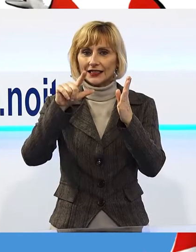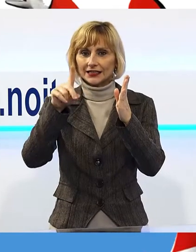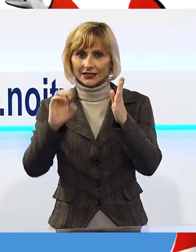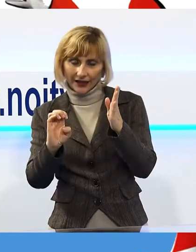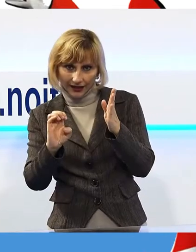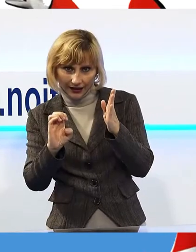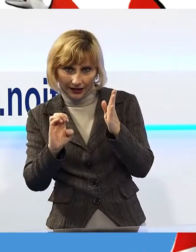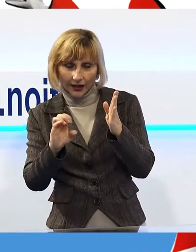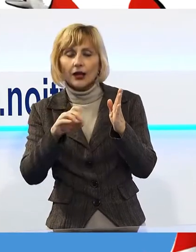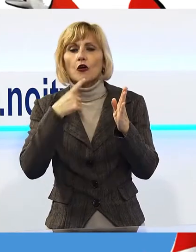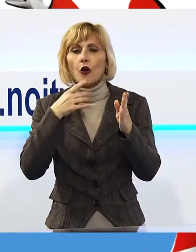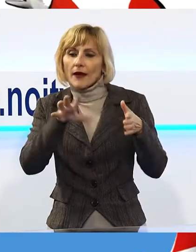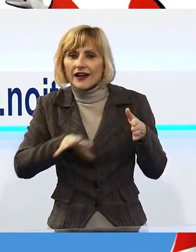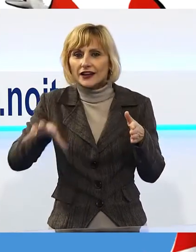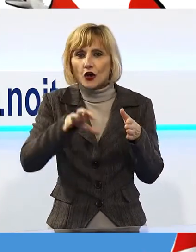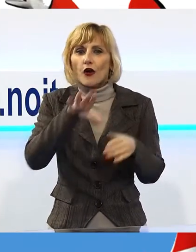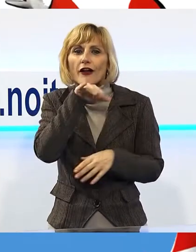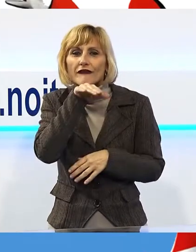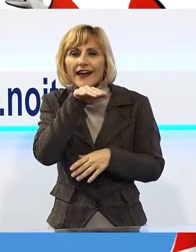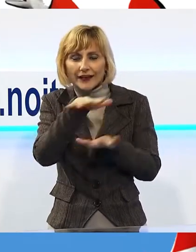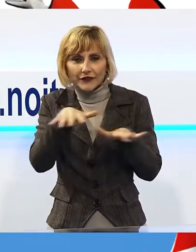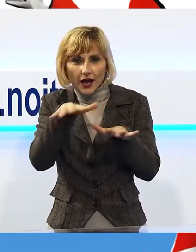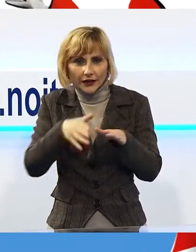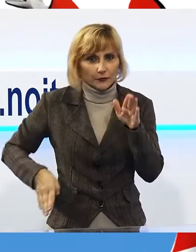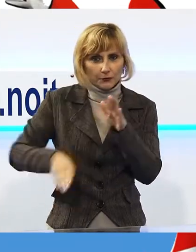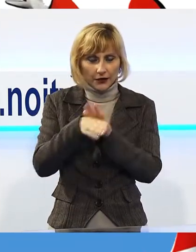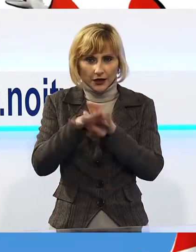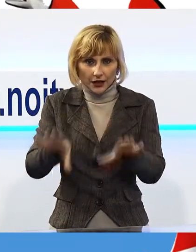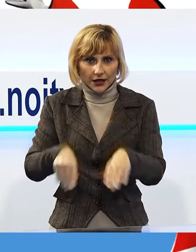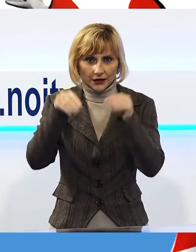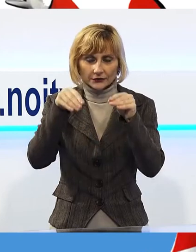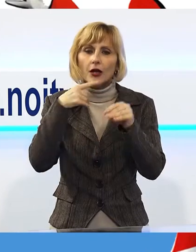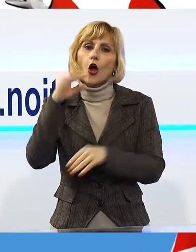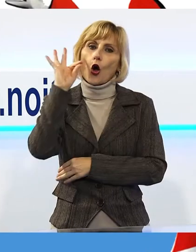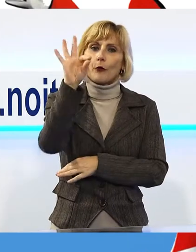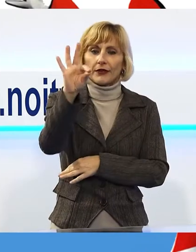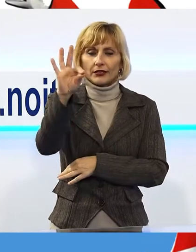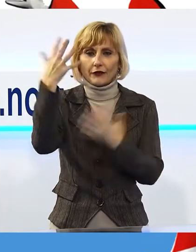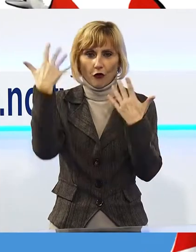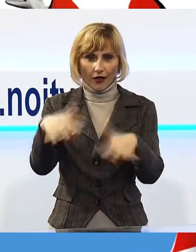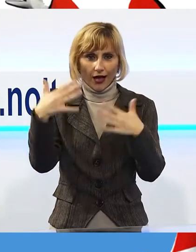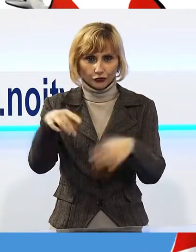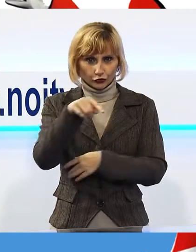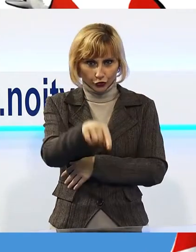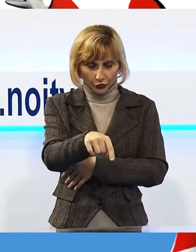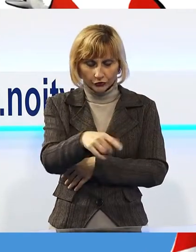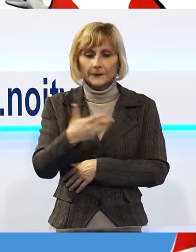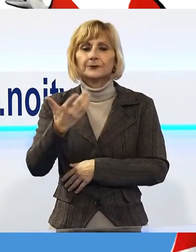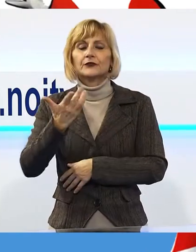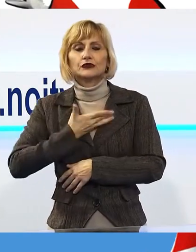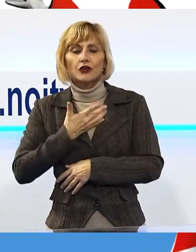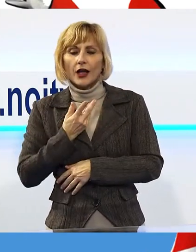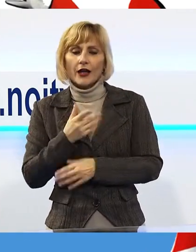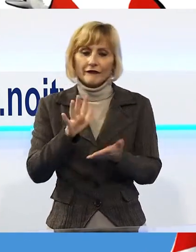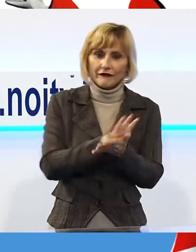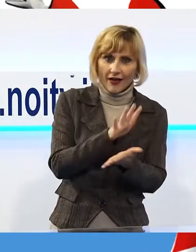Vecchia Viareggio, dove nacque il Carnevale, può dirsi raggiunto. A fare da unione tra le